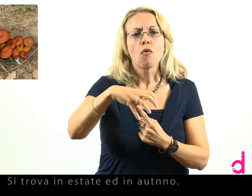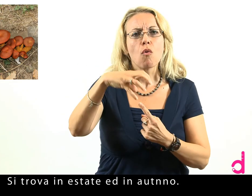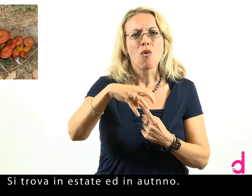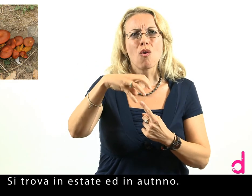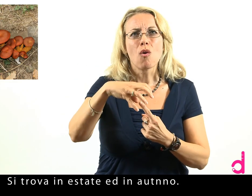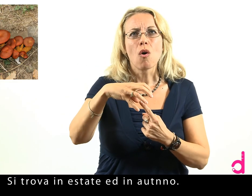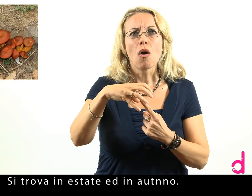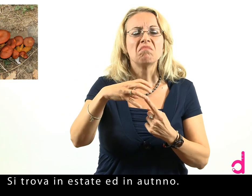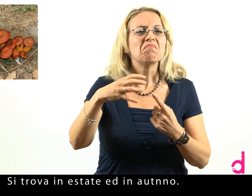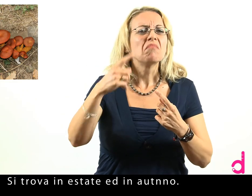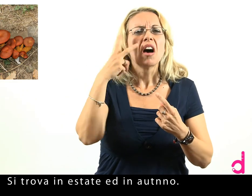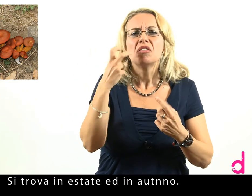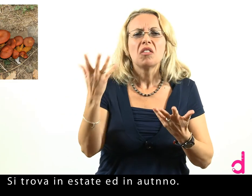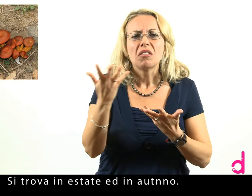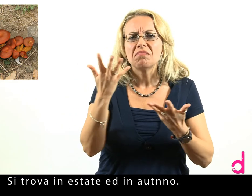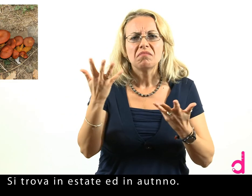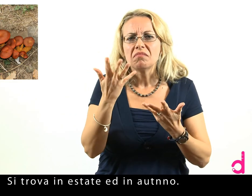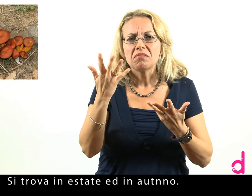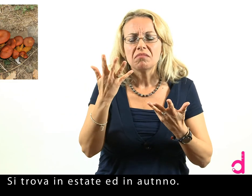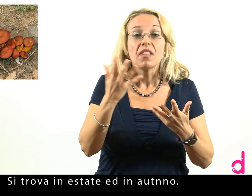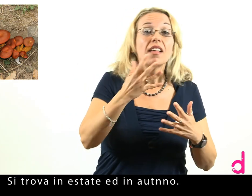Si trova in estate e in autunno.